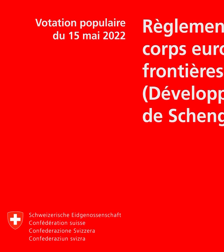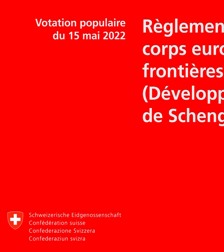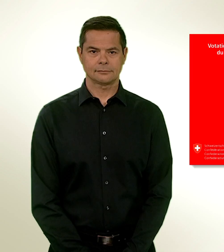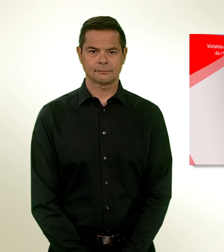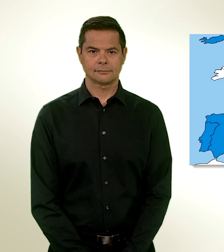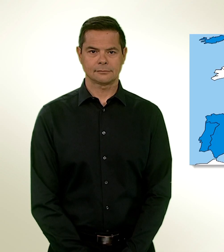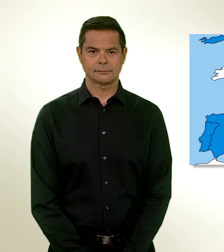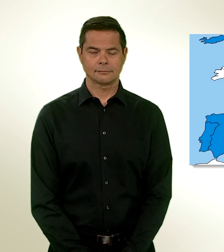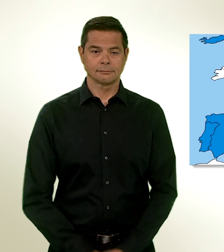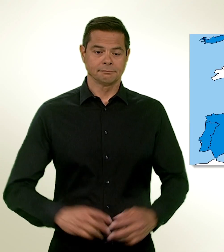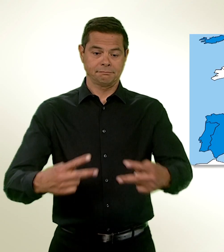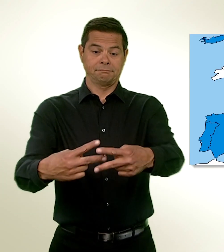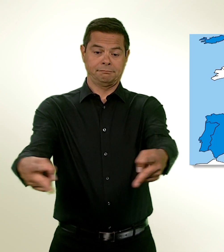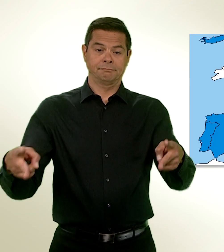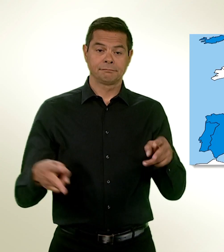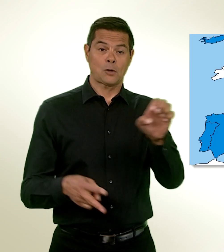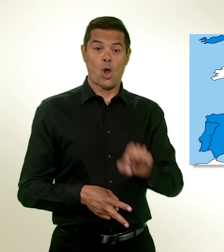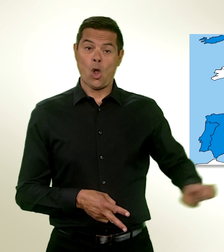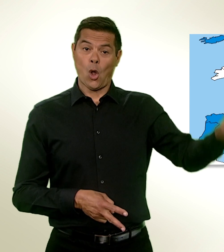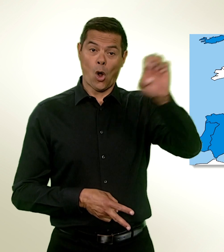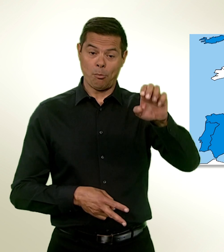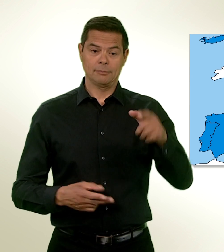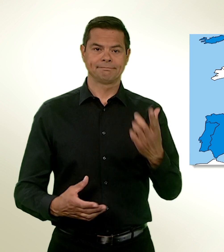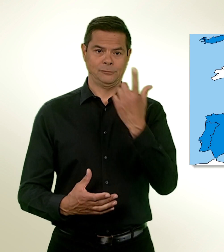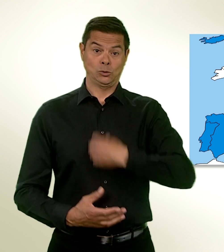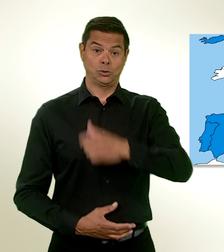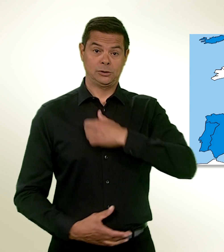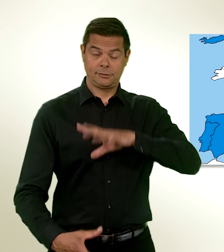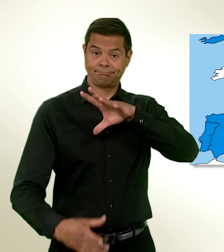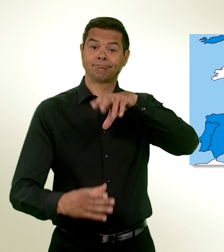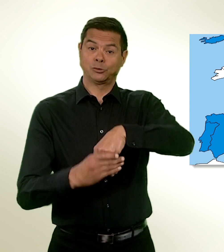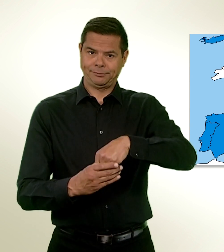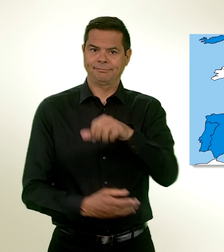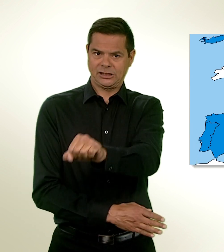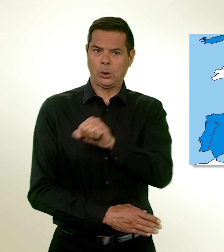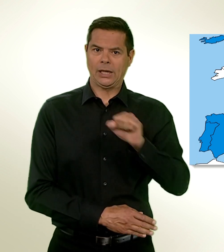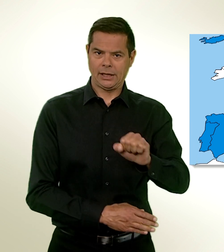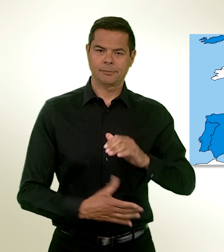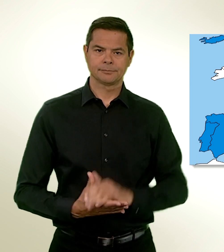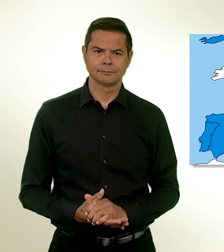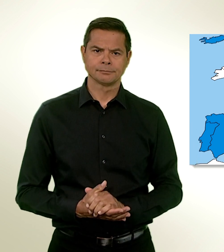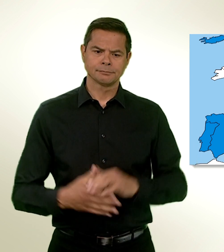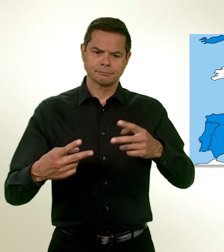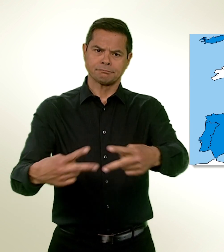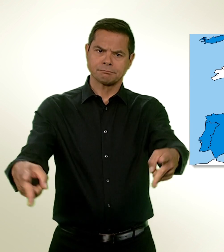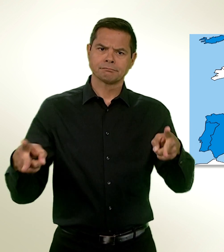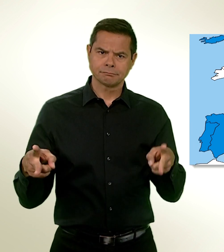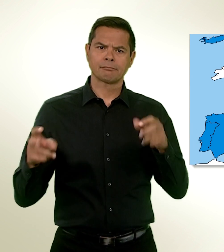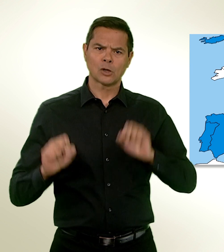Comme la plupart des États de l'UE, la Suisse appartient à l'espace de sécurité Schengen, au sein duquel il est possible de se déplacer d'un